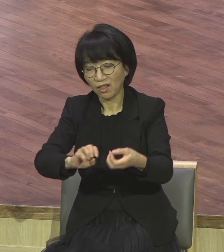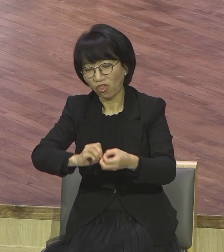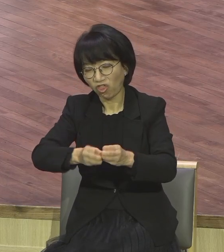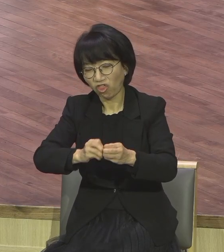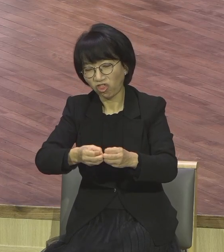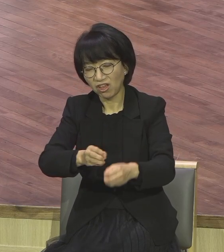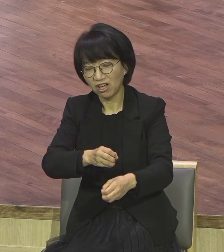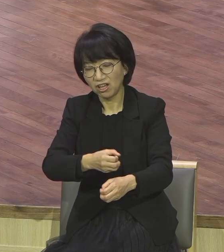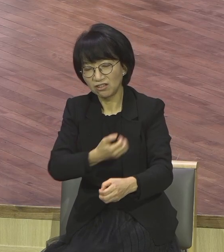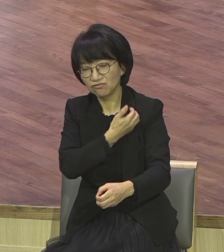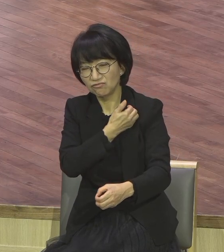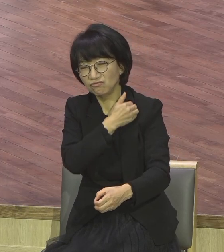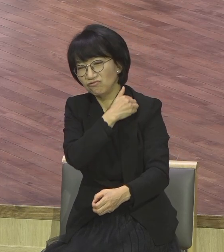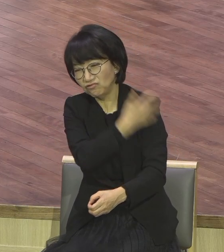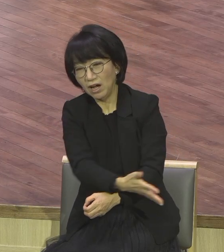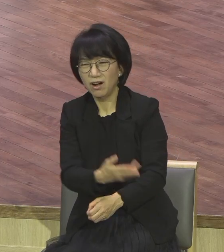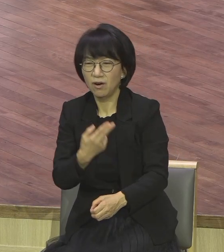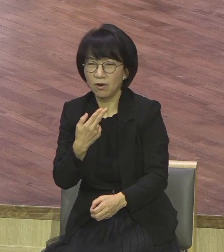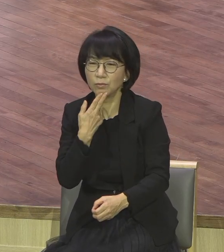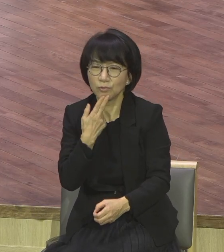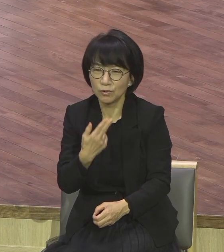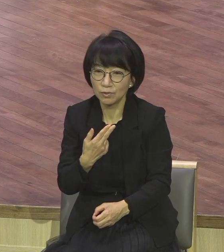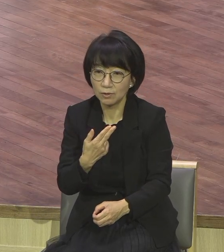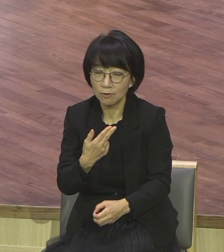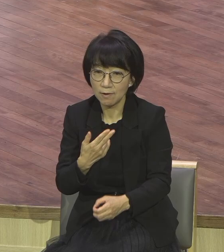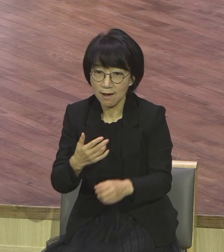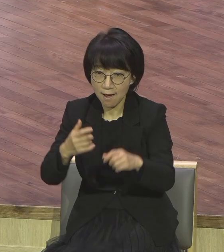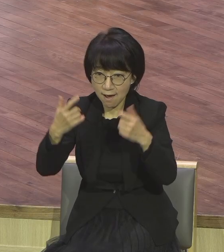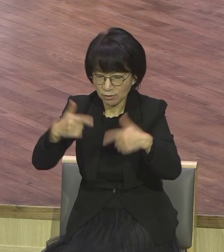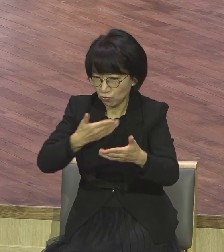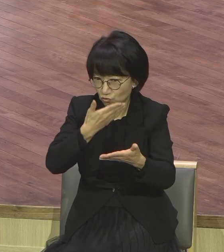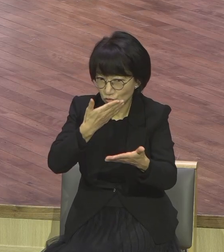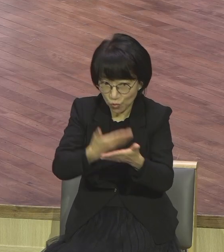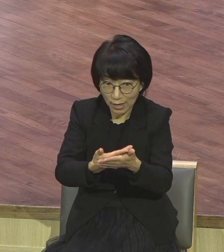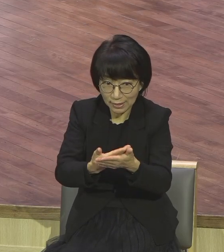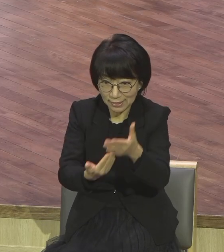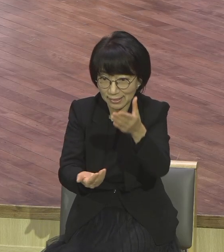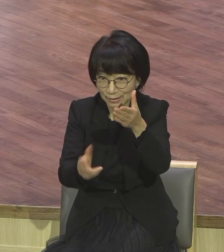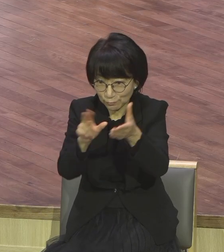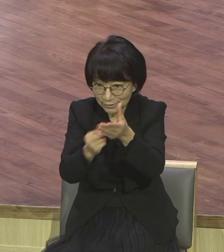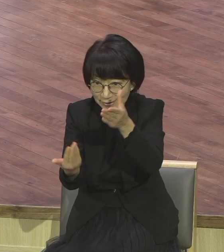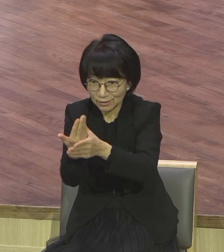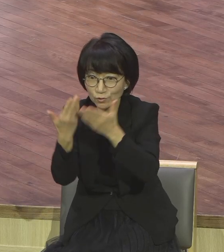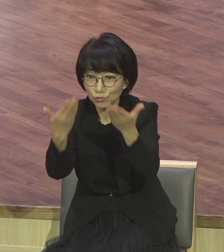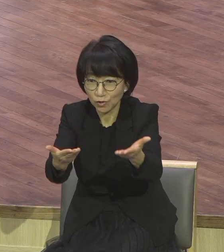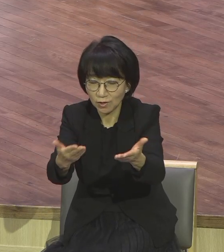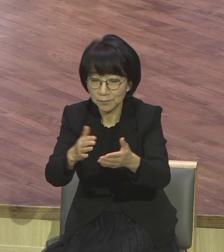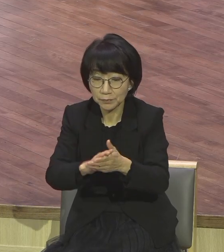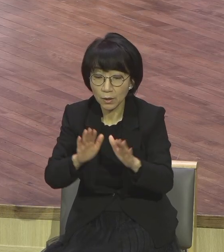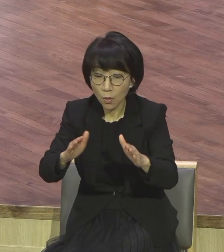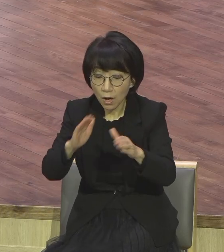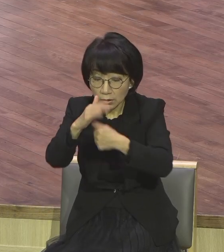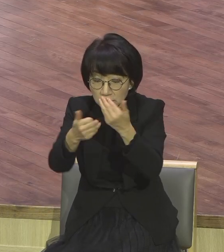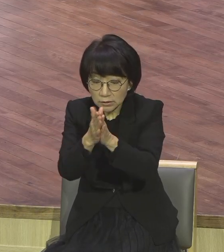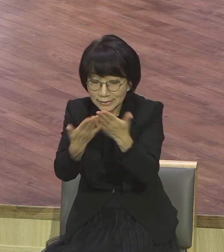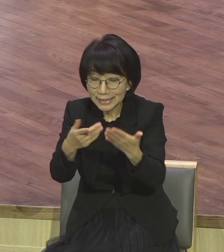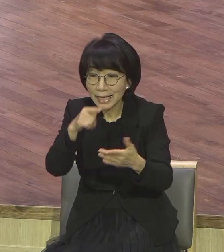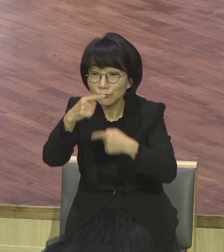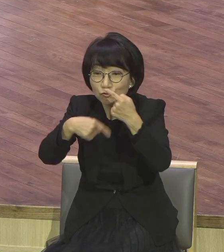의미 있는 삶을 살게 하신다 하셨습니다 본문의 비호로 나오는 참새라는 것은요 당시로서는 굉장히